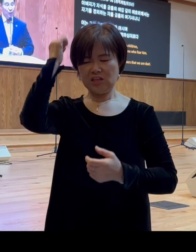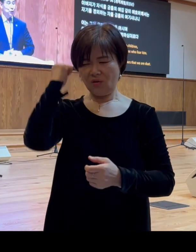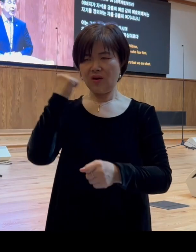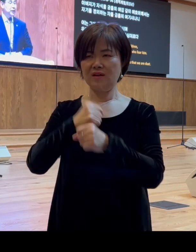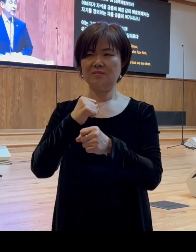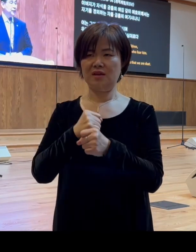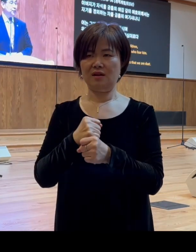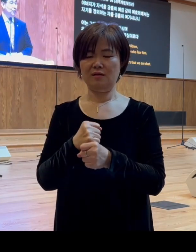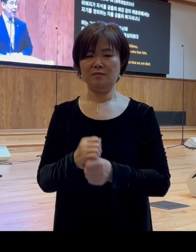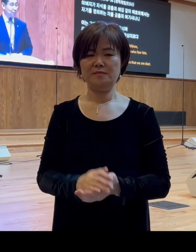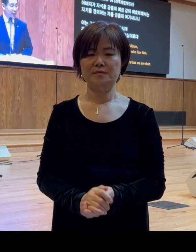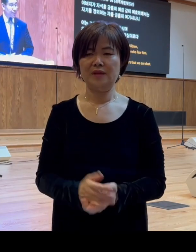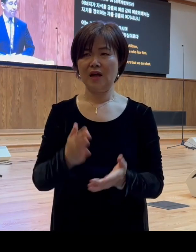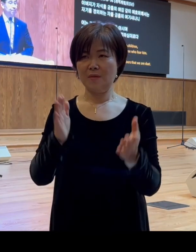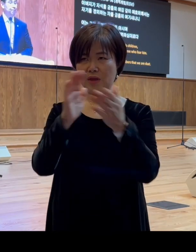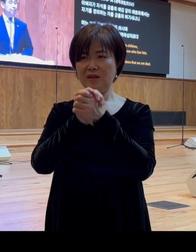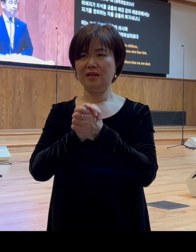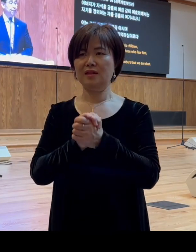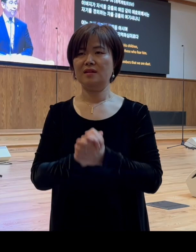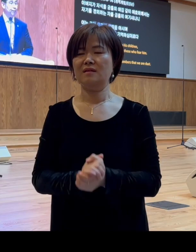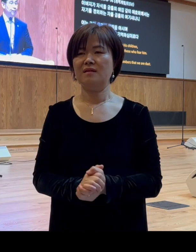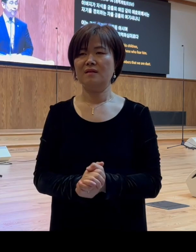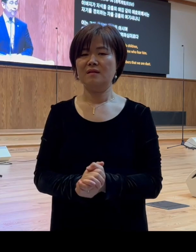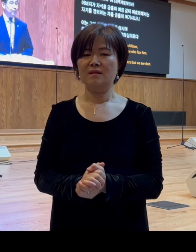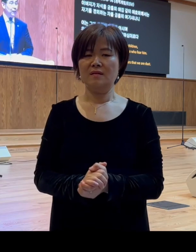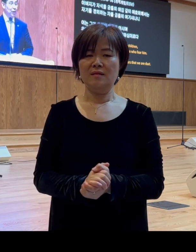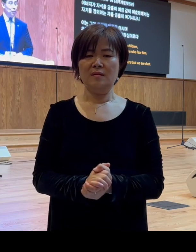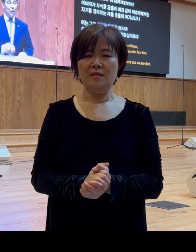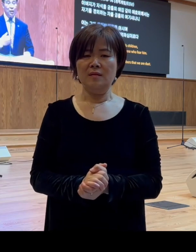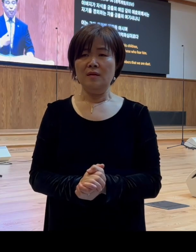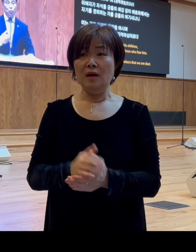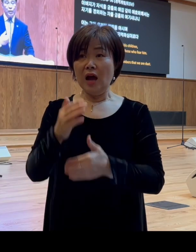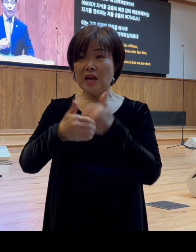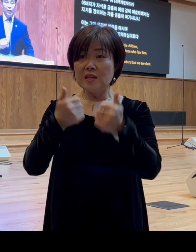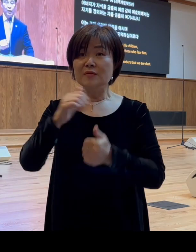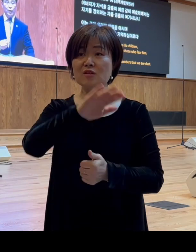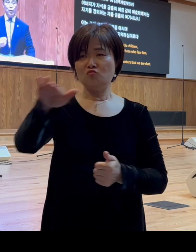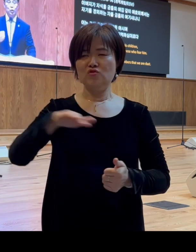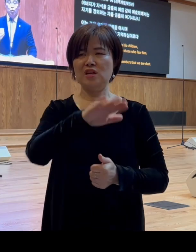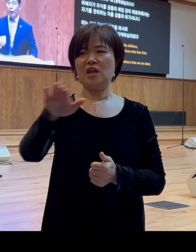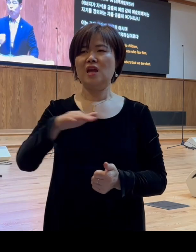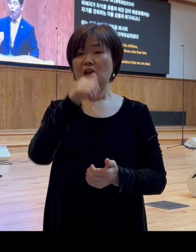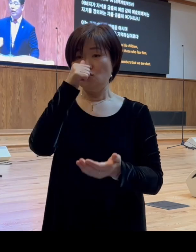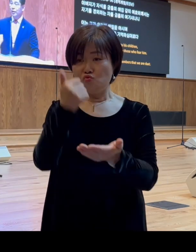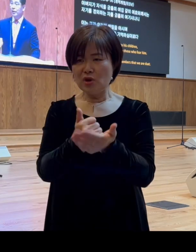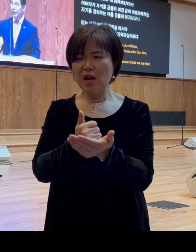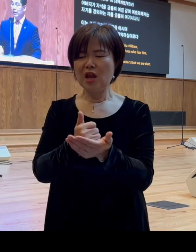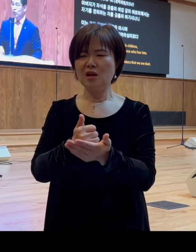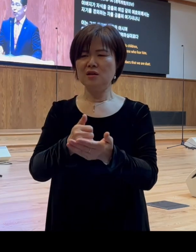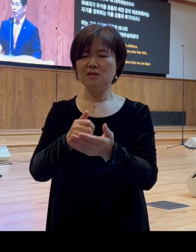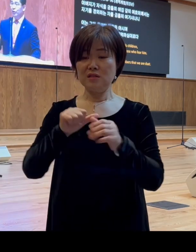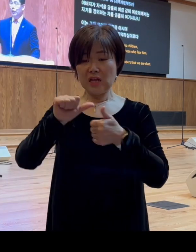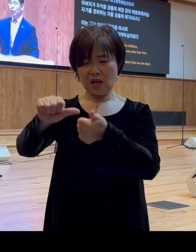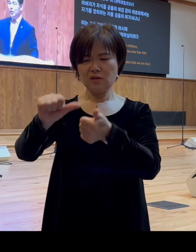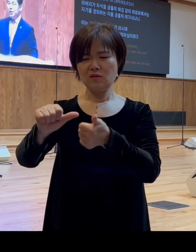아멘 여러분 하나님이 우리의 죄과를 따라서 우리를 경책하시고